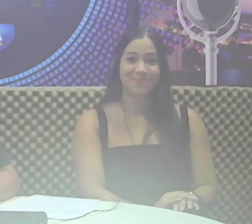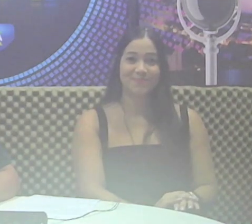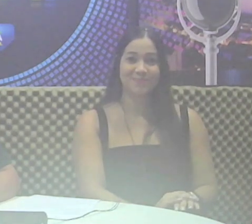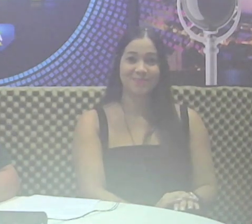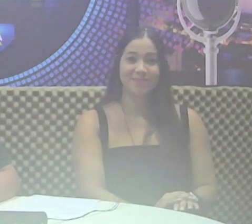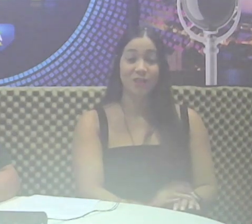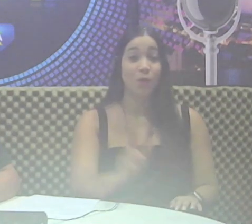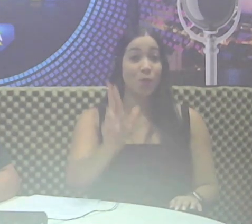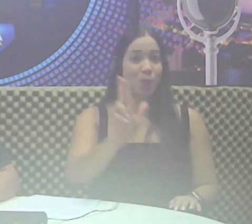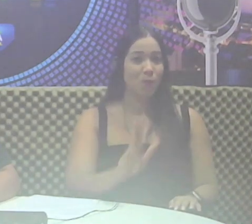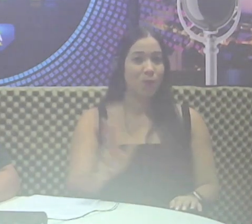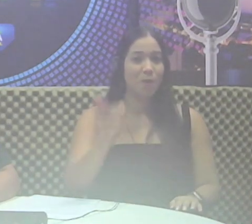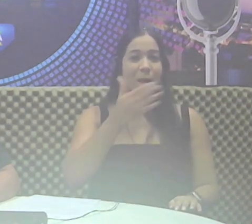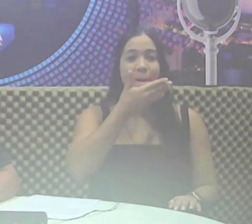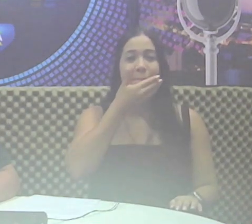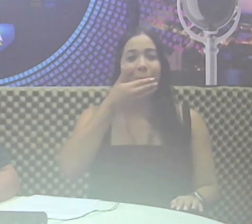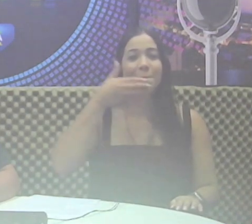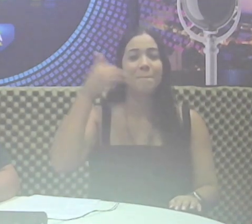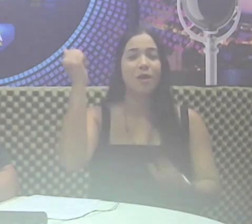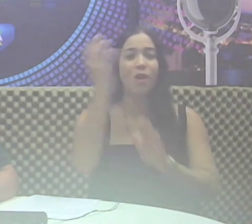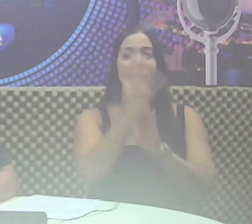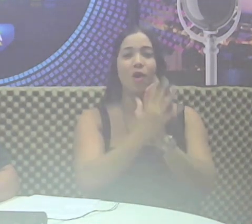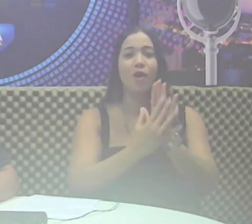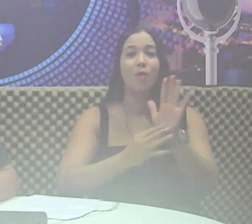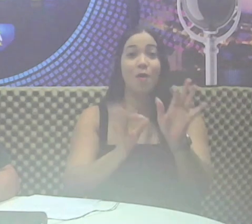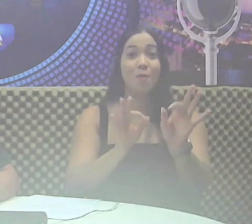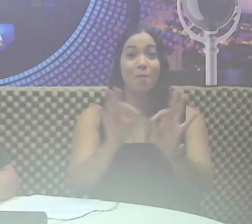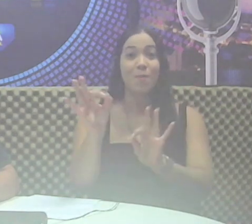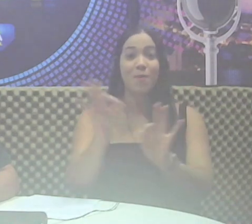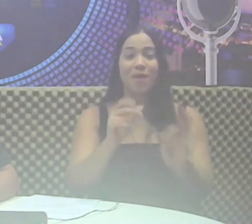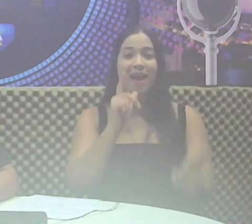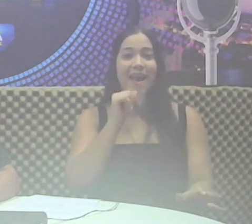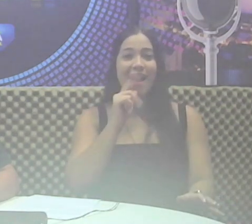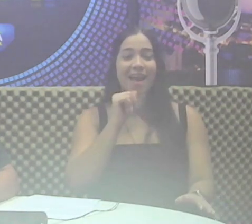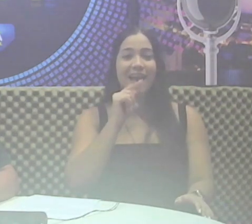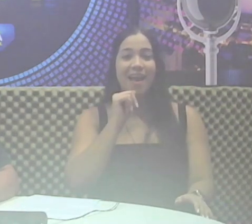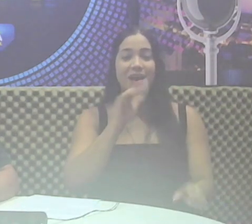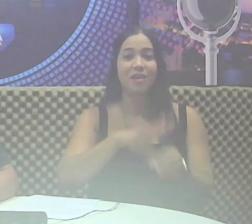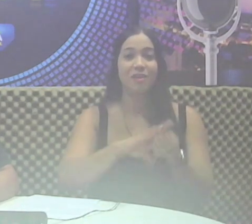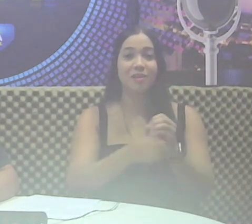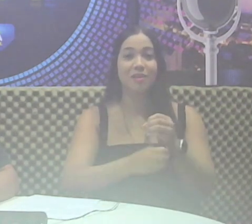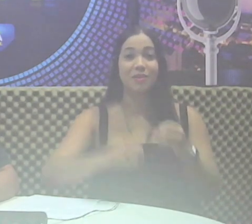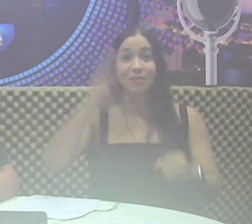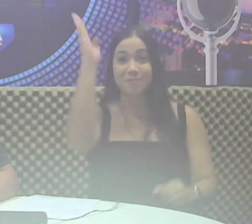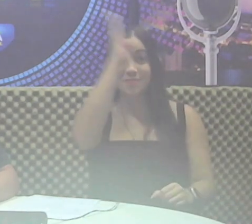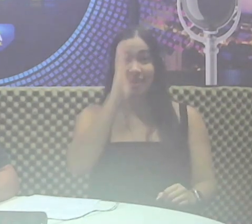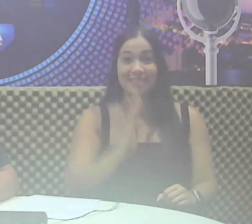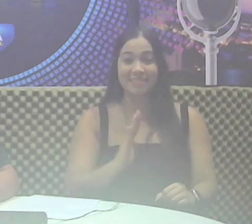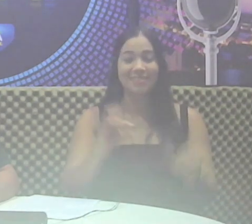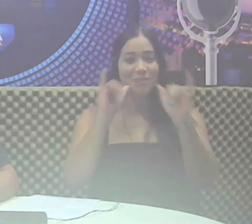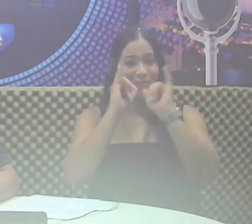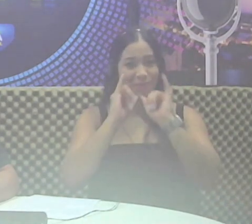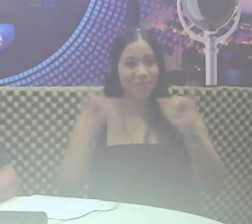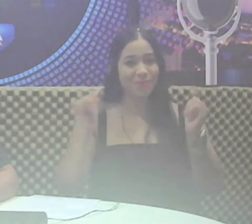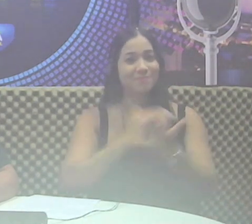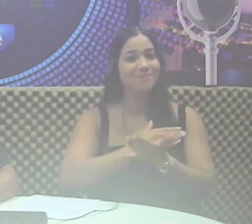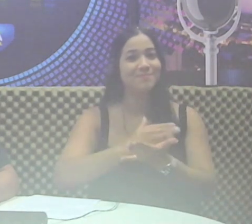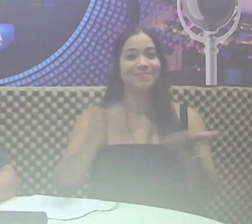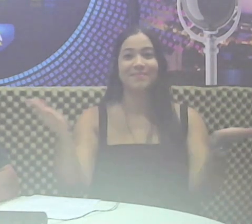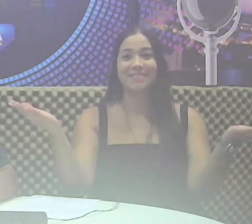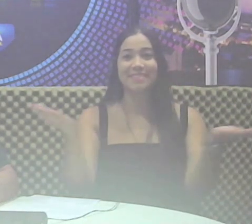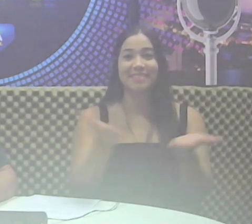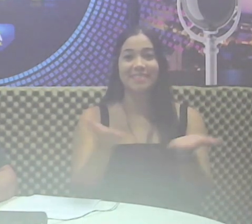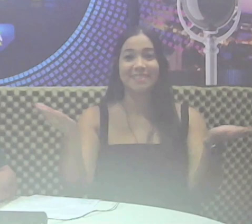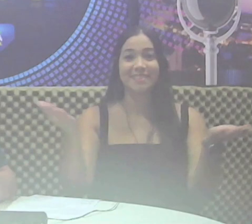Uberlândia tem melhores exemplos de projetos em água e saneamento do Brasil. Essas e outras notícias